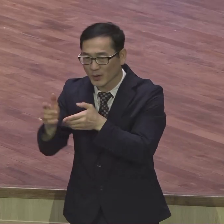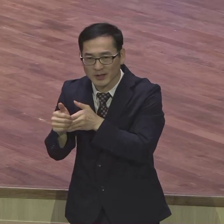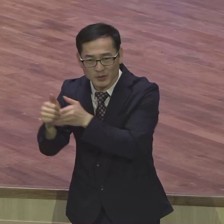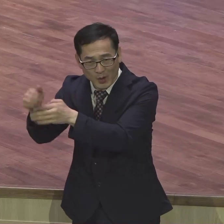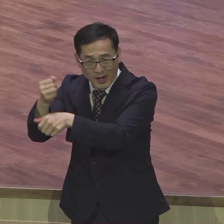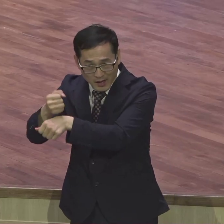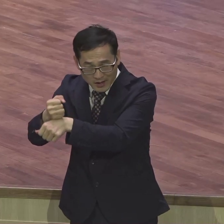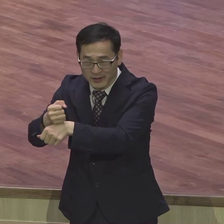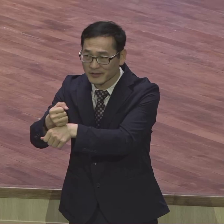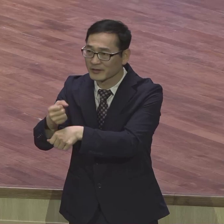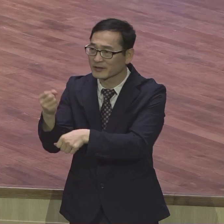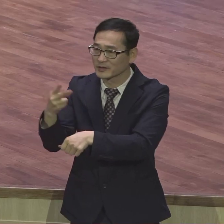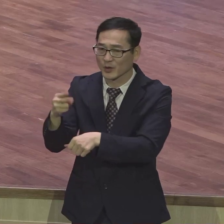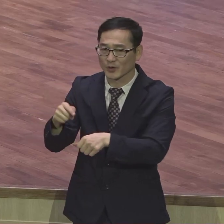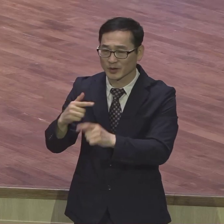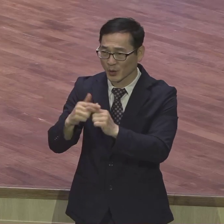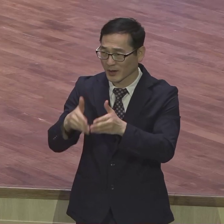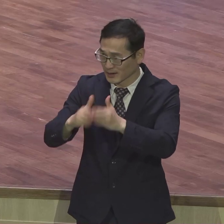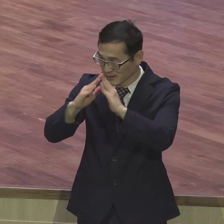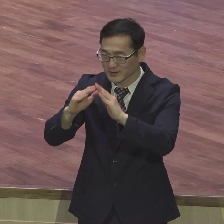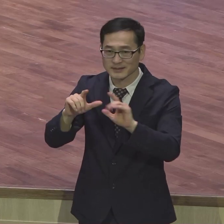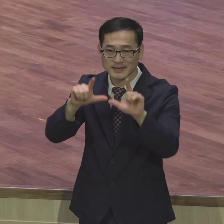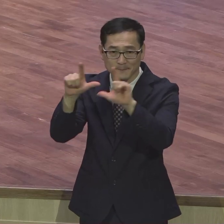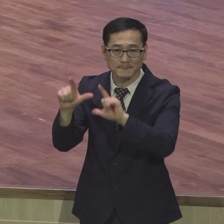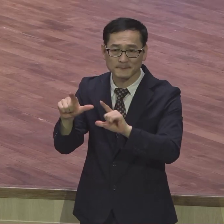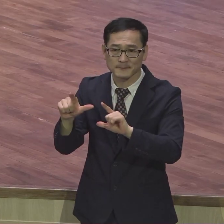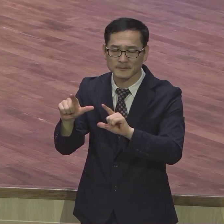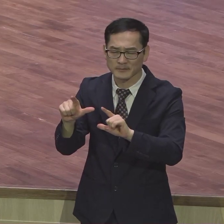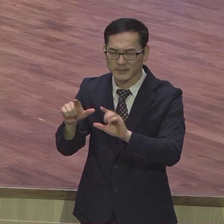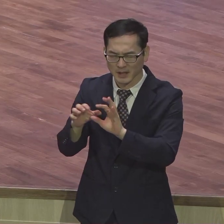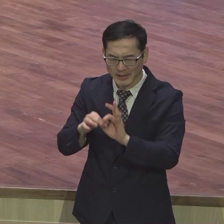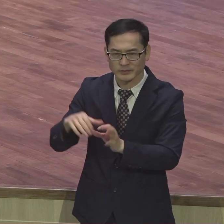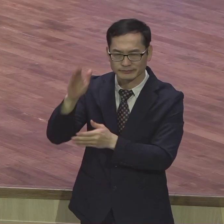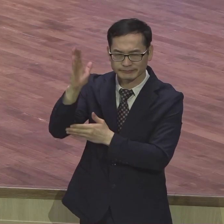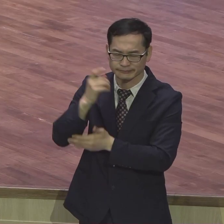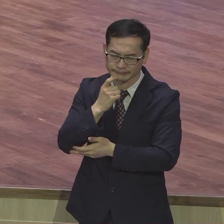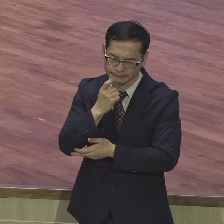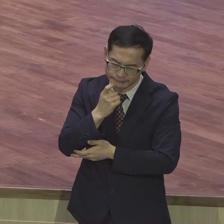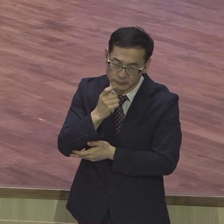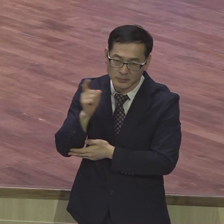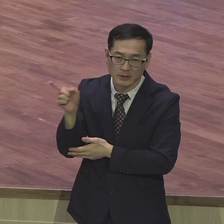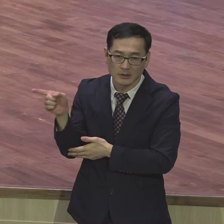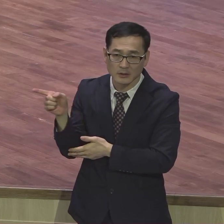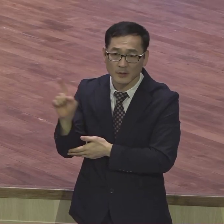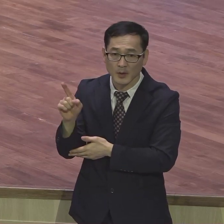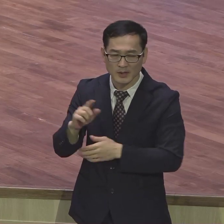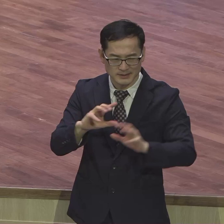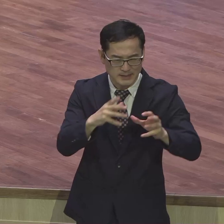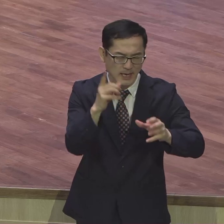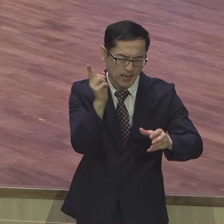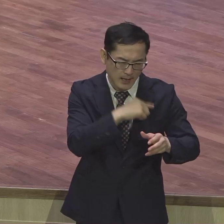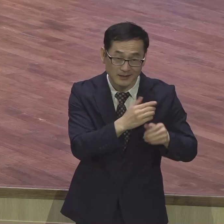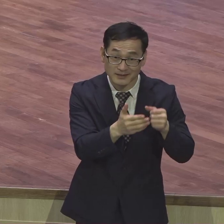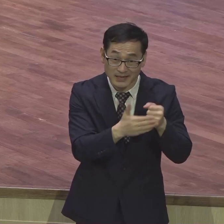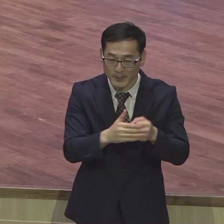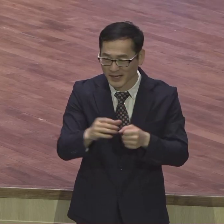삶을 그렇게 살아야 될 것을 말씀하시면서 뭐든지 세상은 악하기 때문에 선으로 악을 이기는